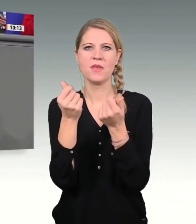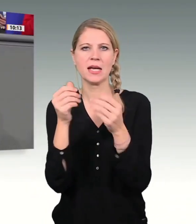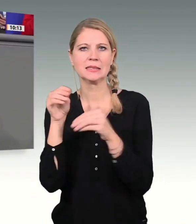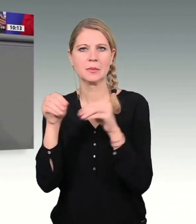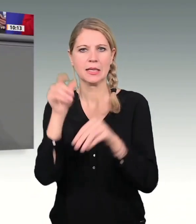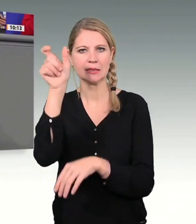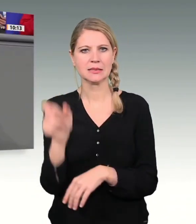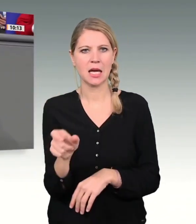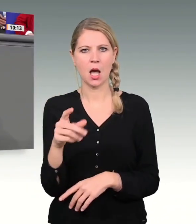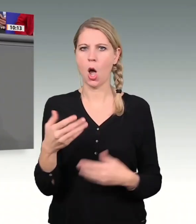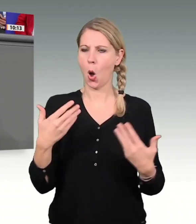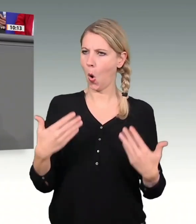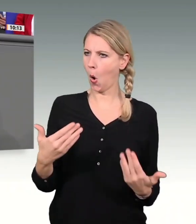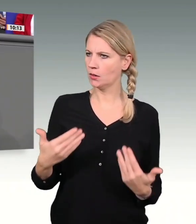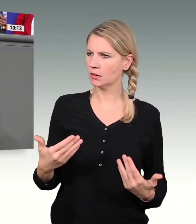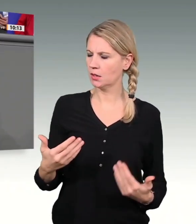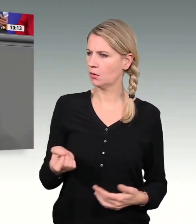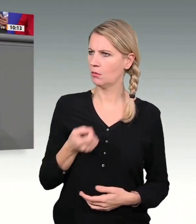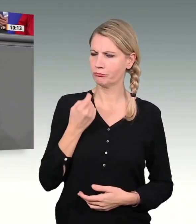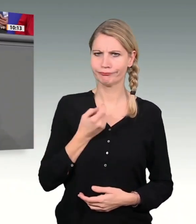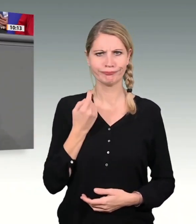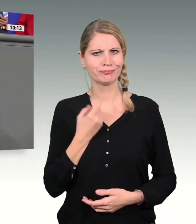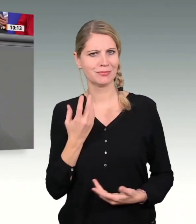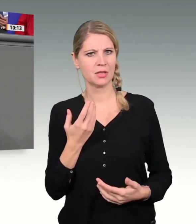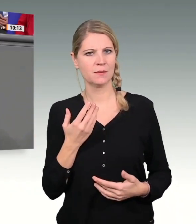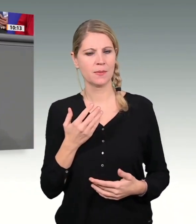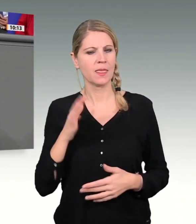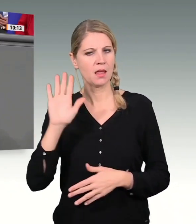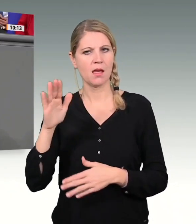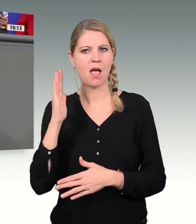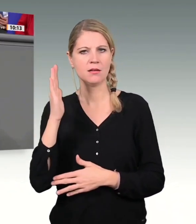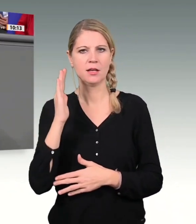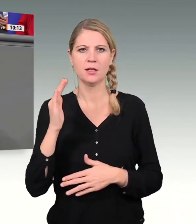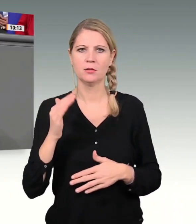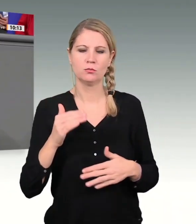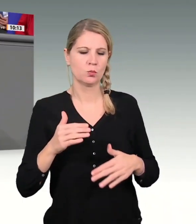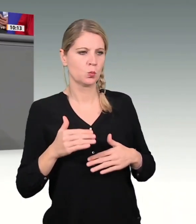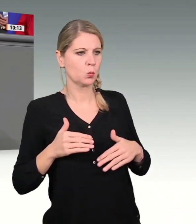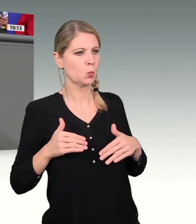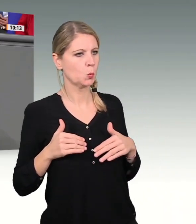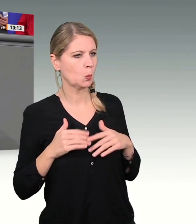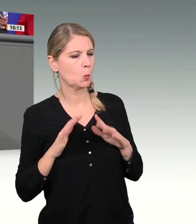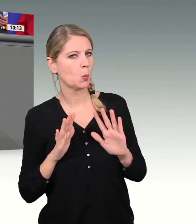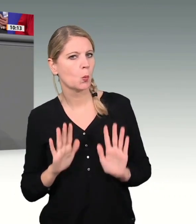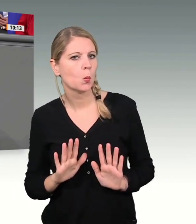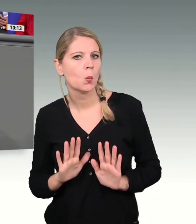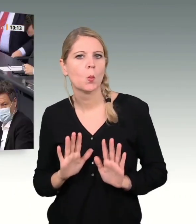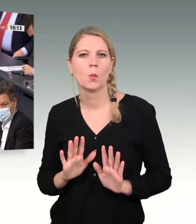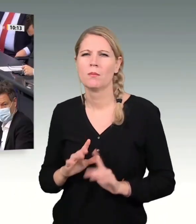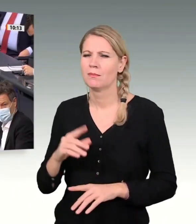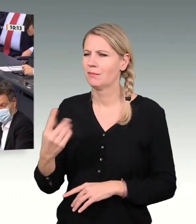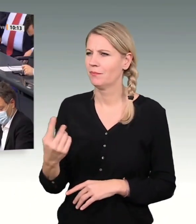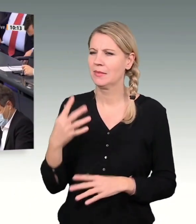erstaunlich zurückhaltend in seiner Rede zum Nachtragshaushalt, offensichtlich sind Sie selbst nicht